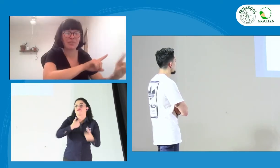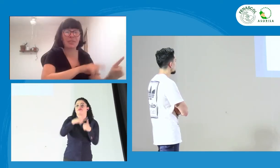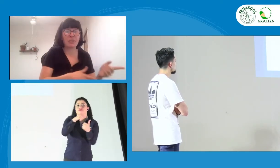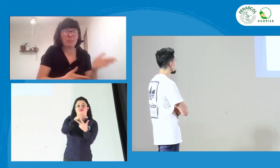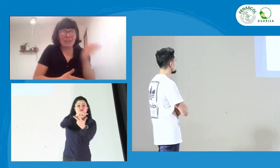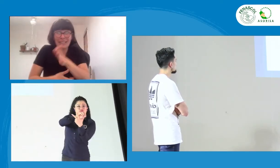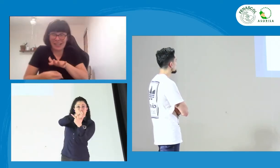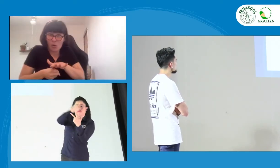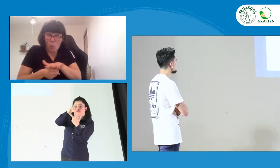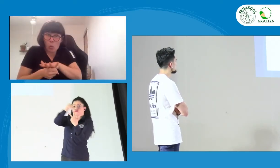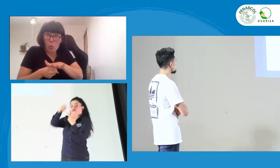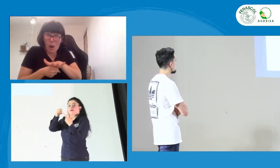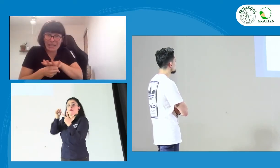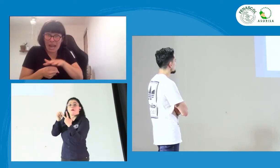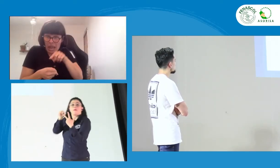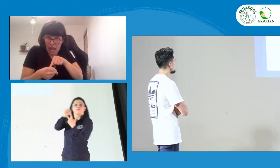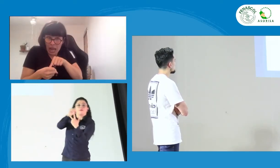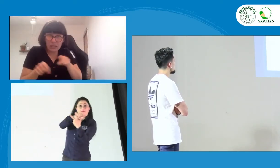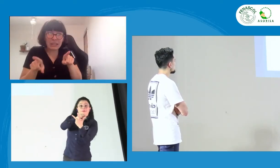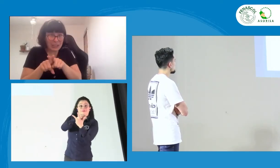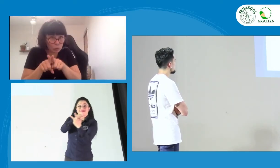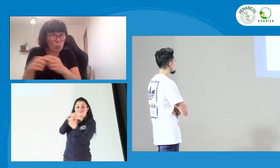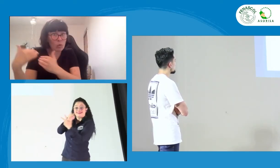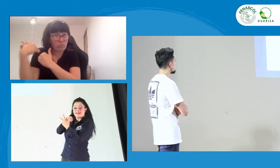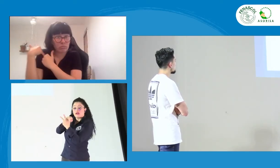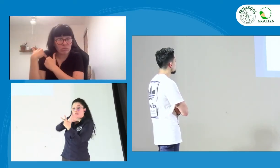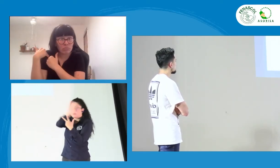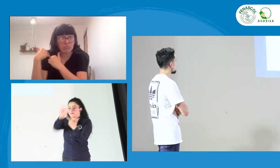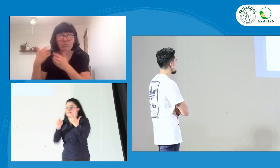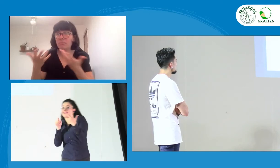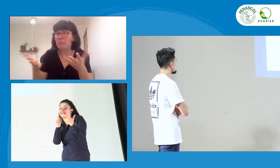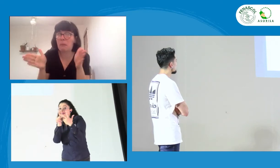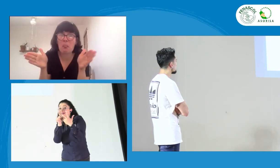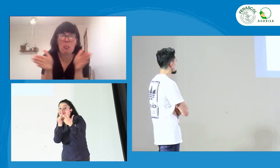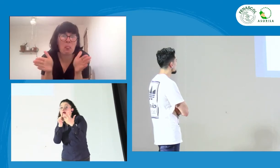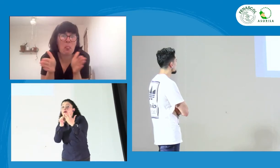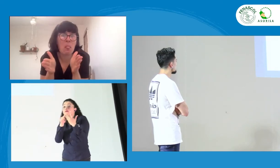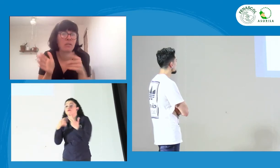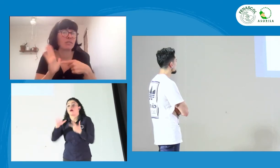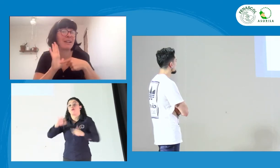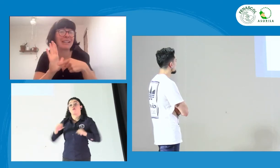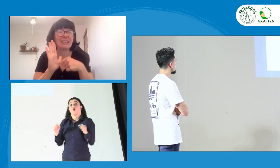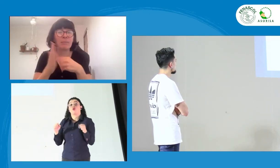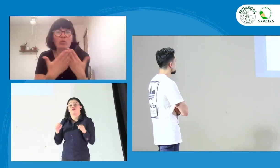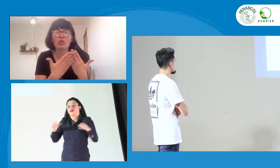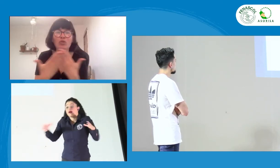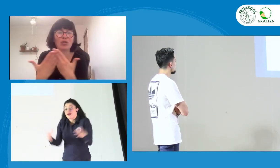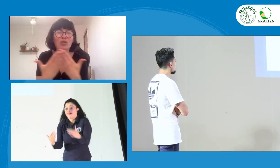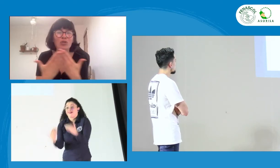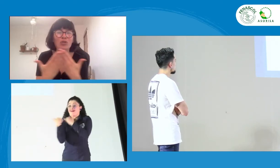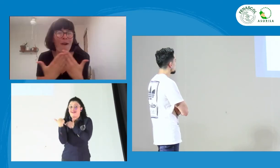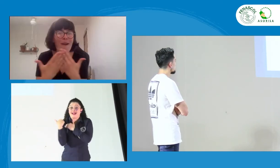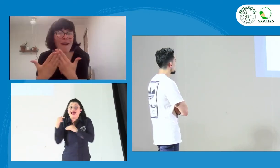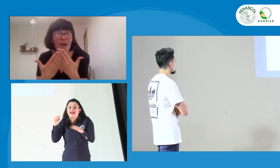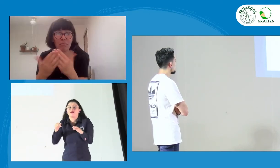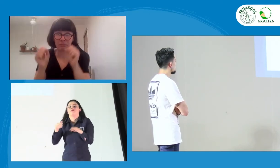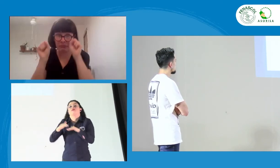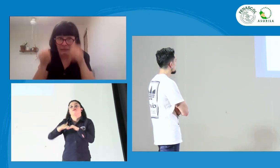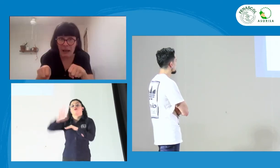jóvenes quieran asociarse, quieran estar en los campamentos y que también se les den esa responsabilidad.